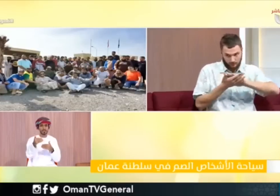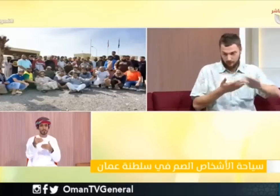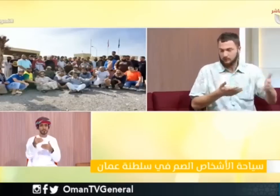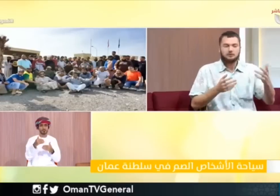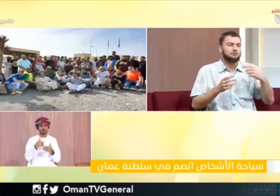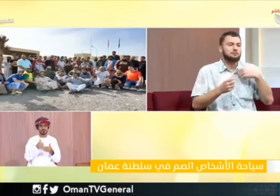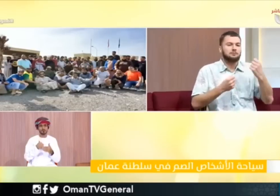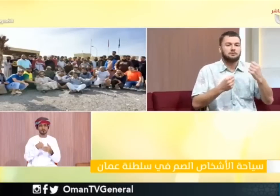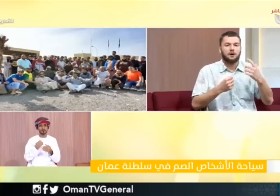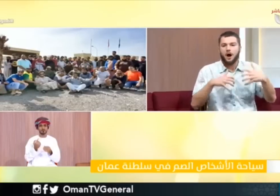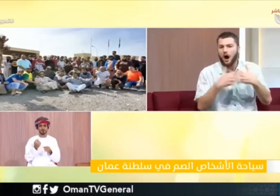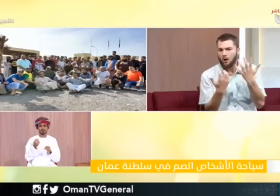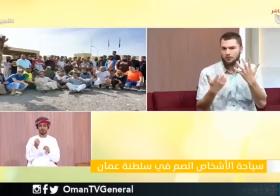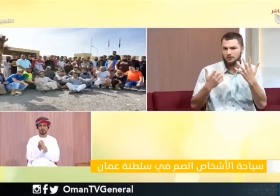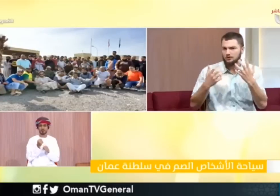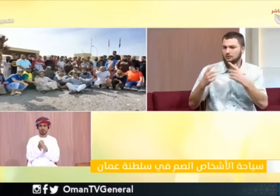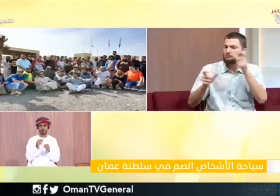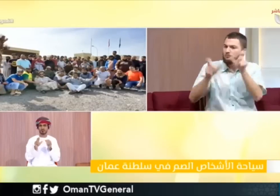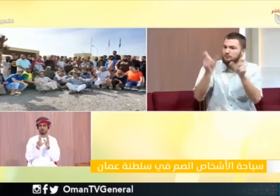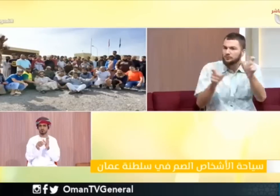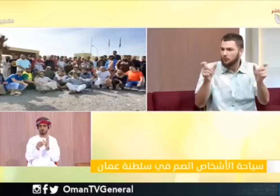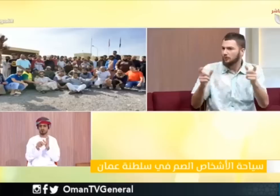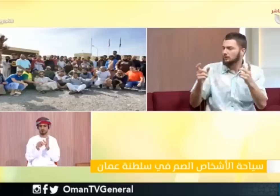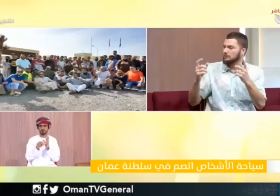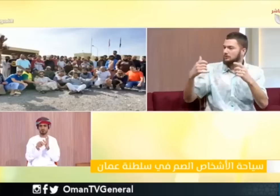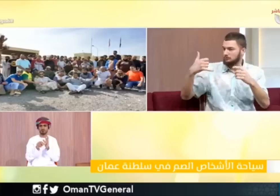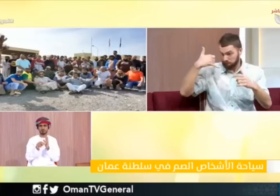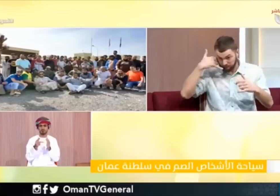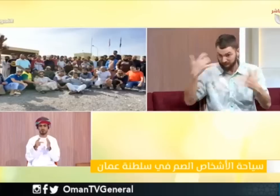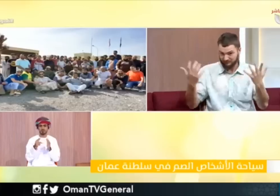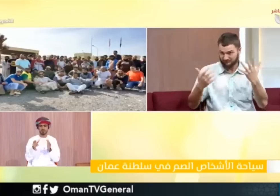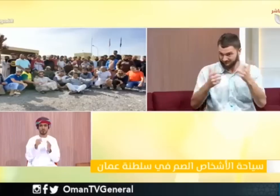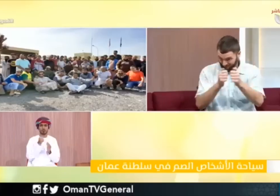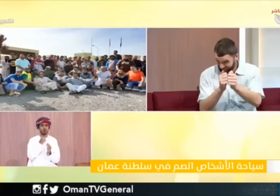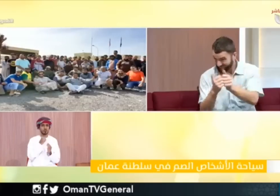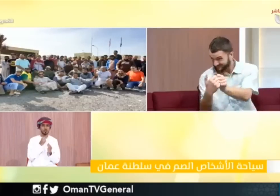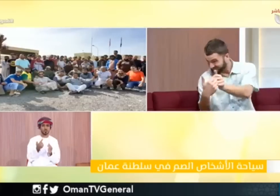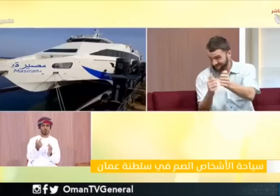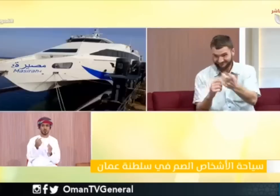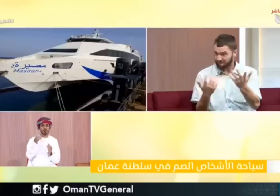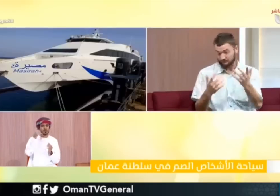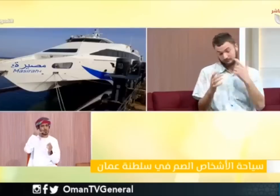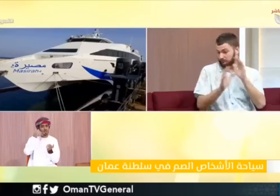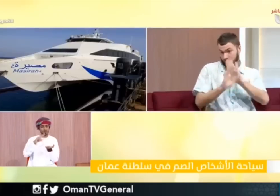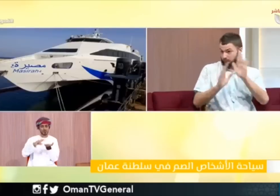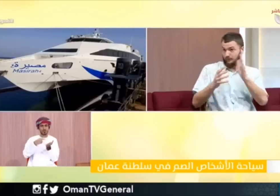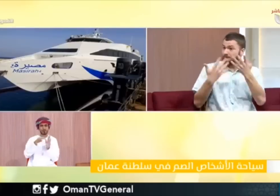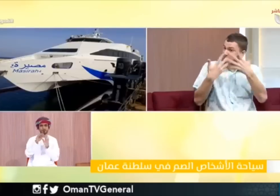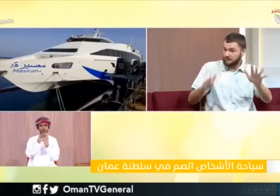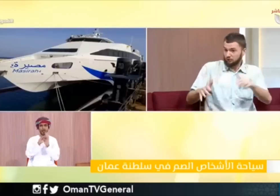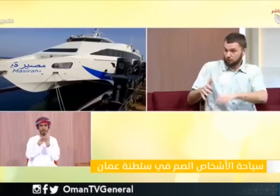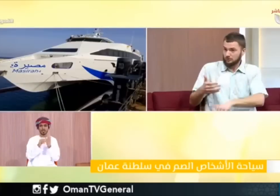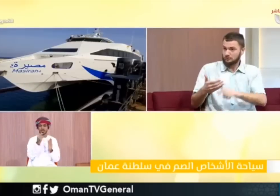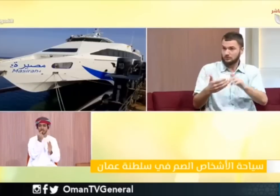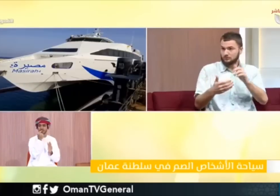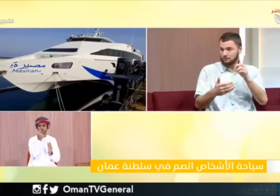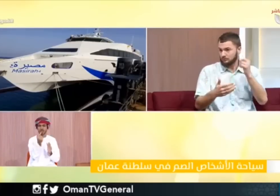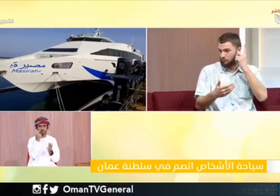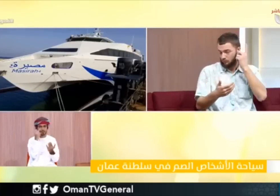أشتغل في موضوع أوبر وببدأ يجي لي الريكوست وأتواصل معي يعني بياتصل علي بالتليفون